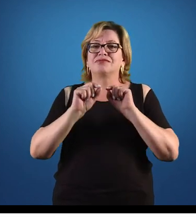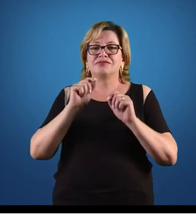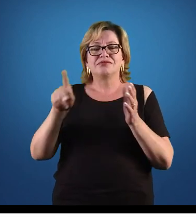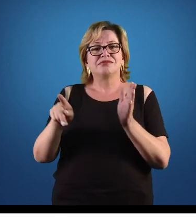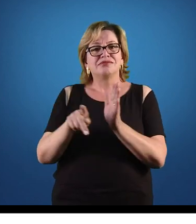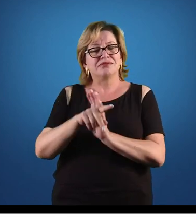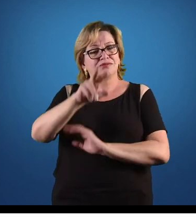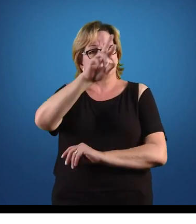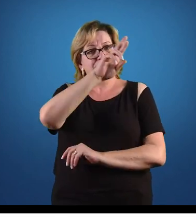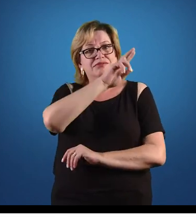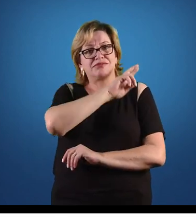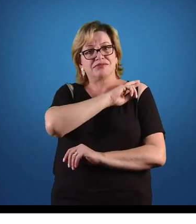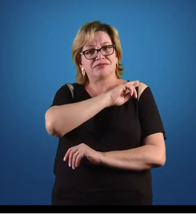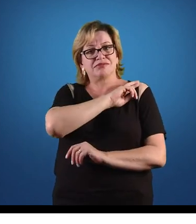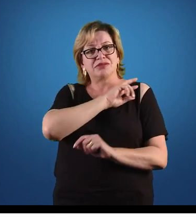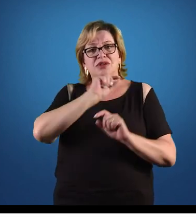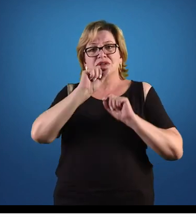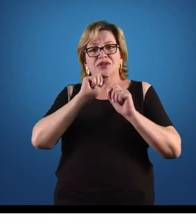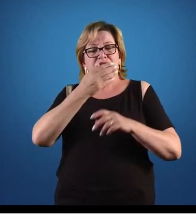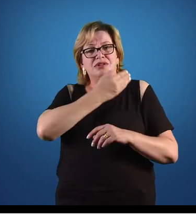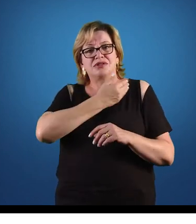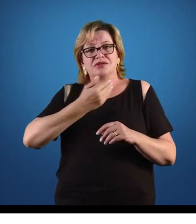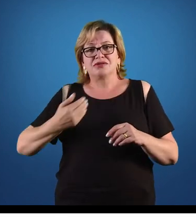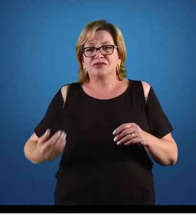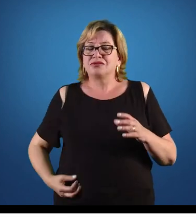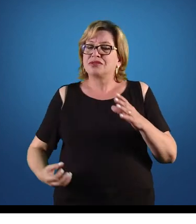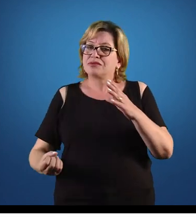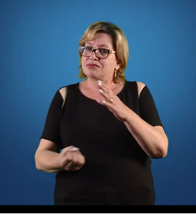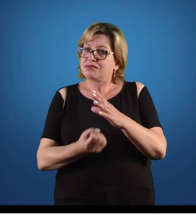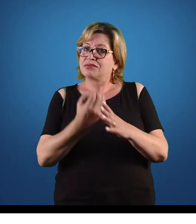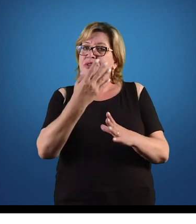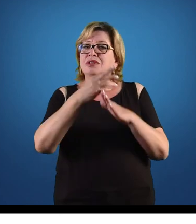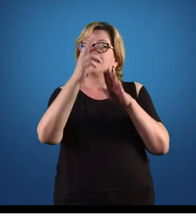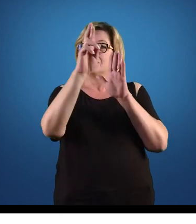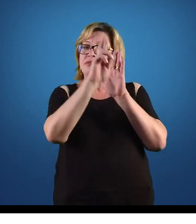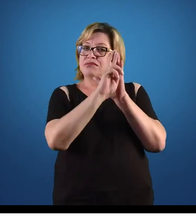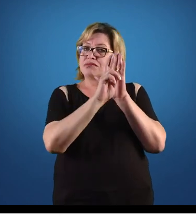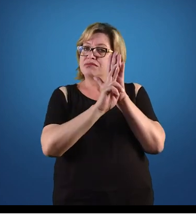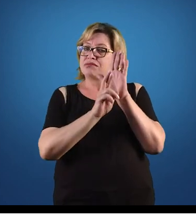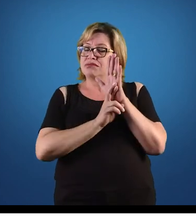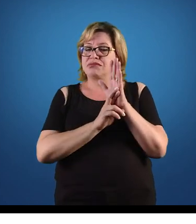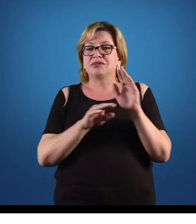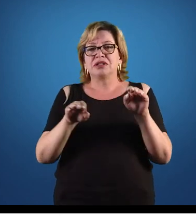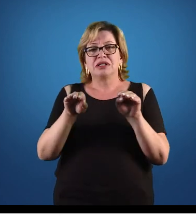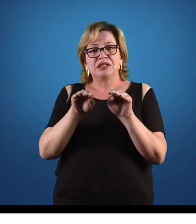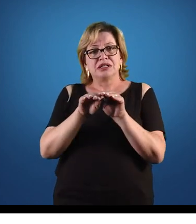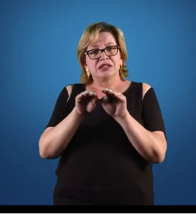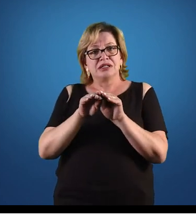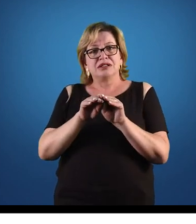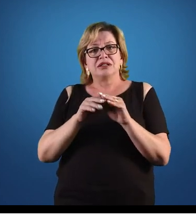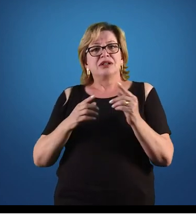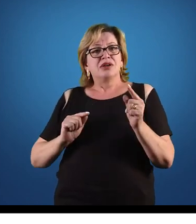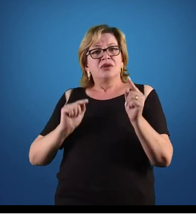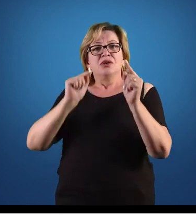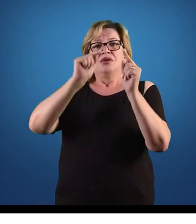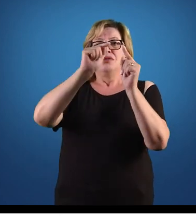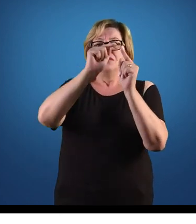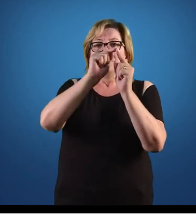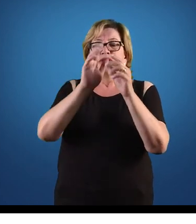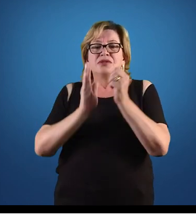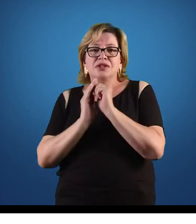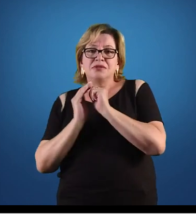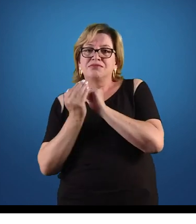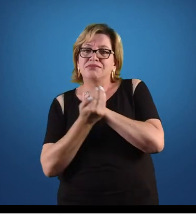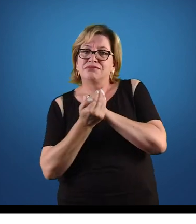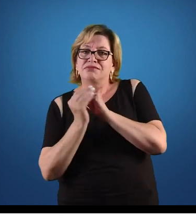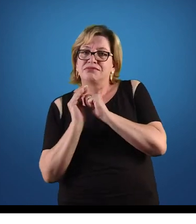criou de regras, certo? E com a finalidade de proteger,